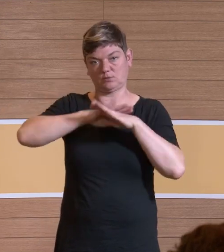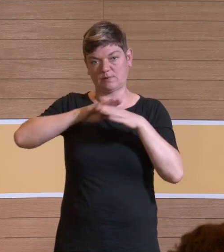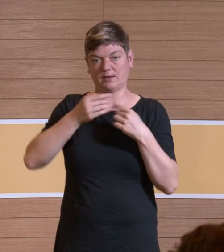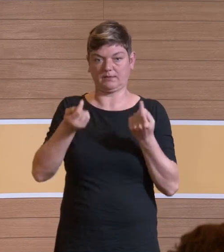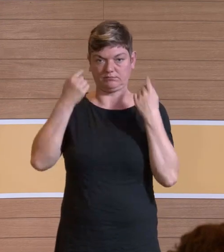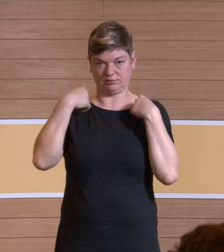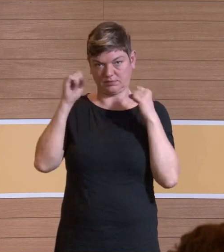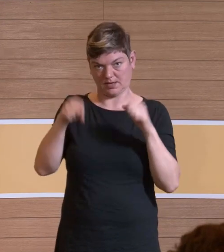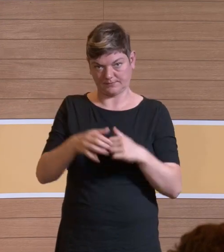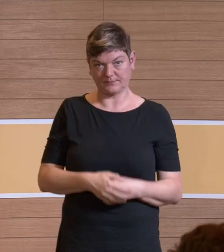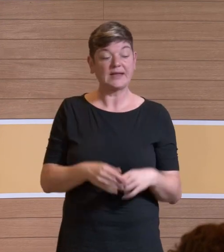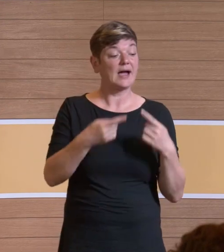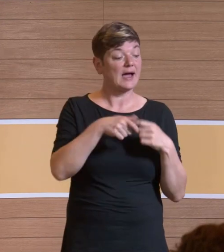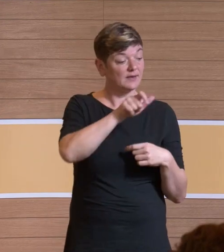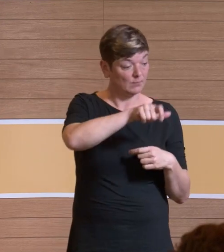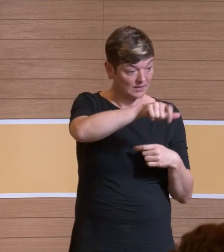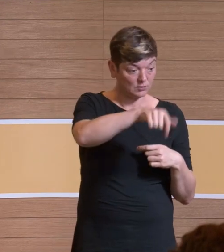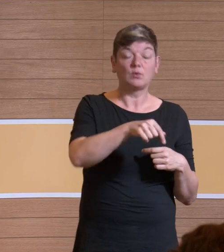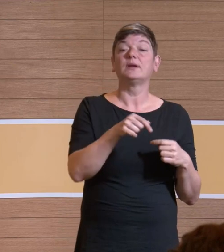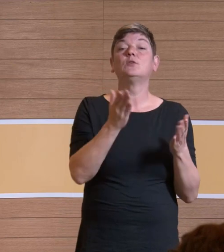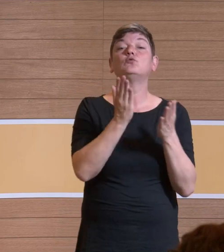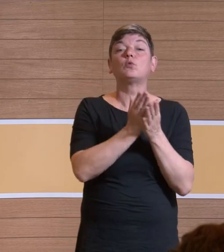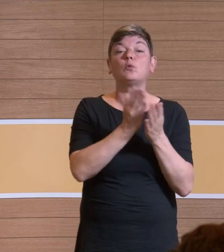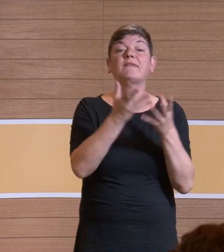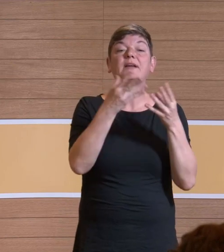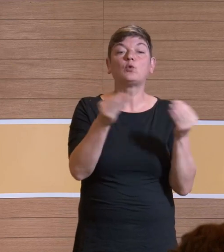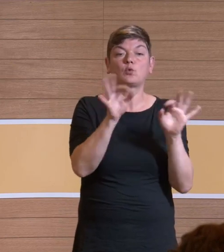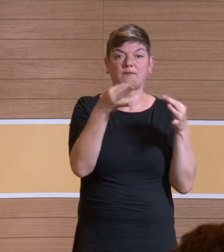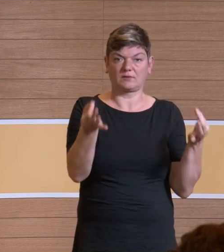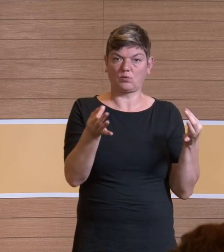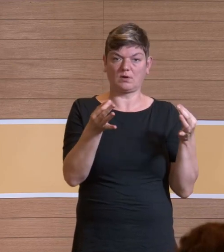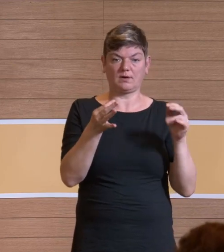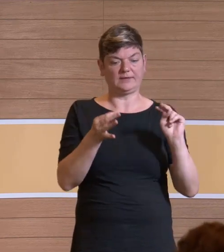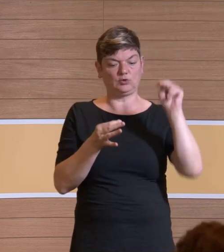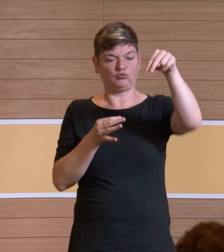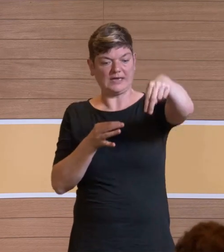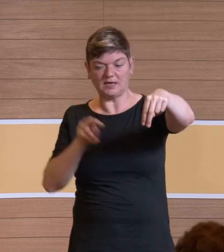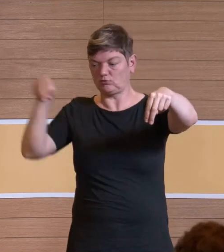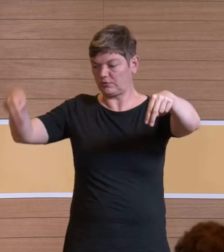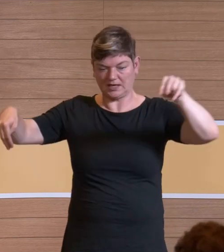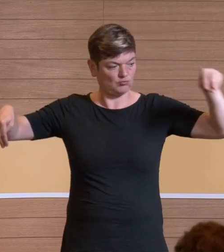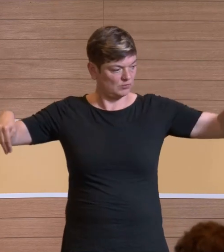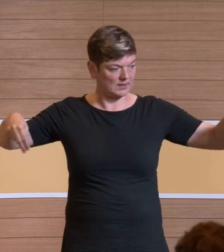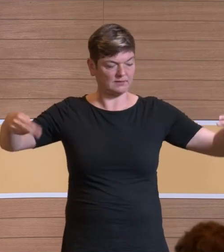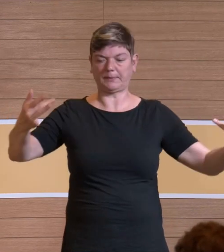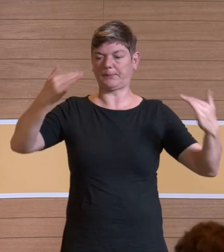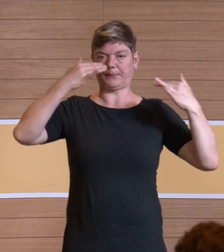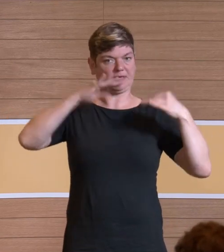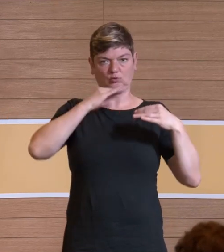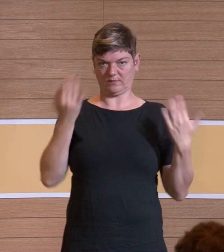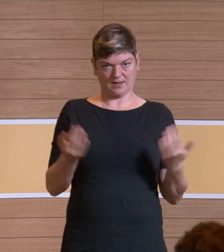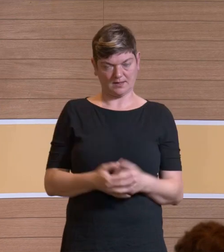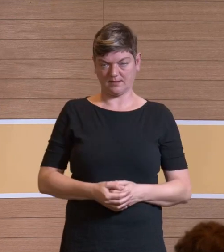Alle anderen haben schon einen gigantischen Verdünnungs-Steps. Der Assistent, der auf der anderen Seite steht, ist nicht so betroffen wie der Operateur.